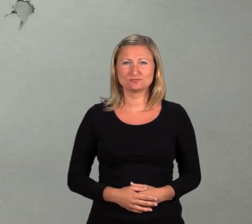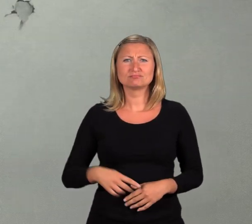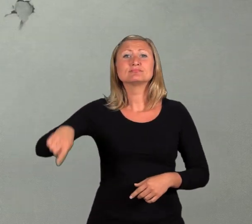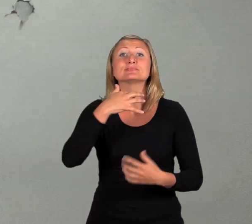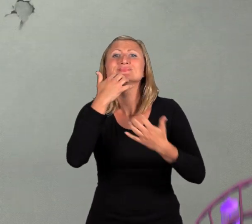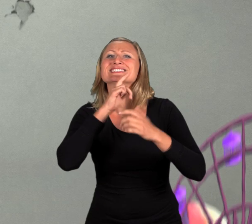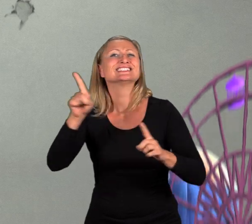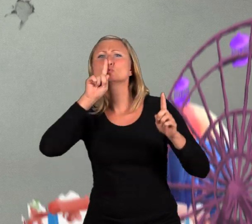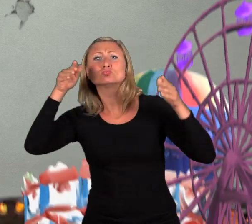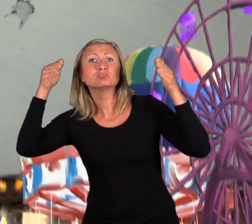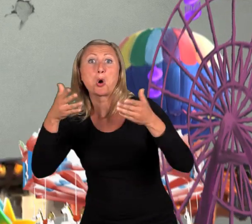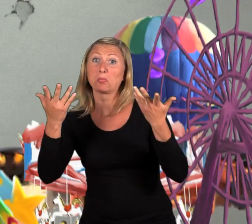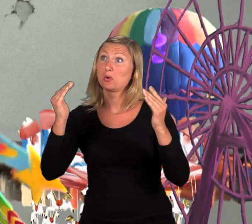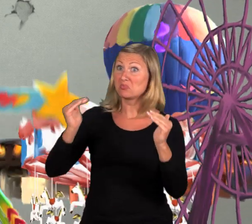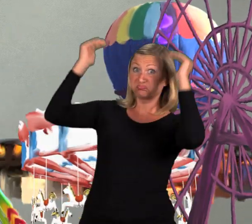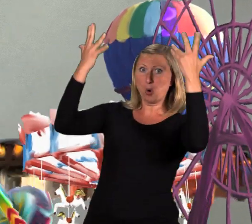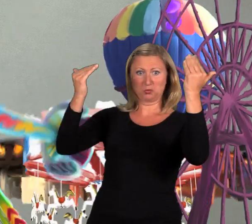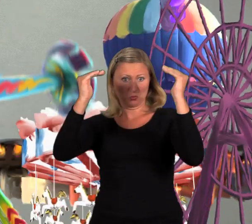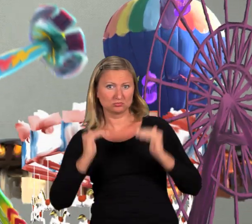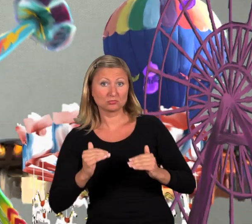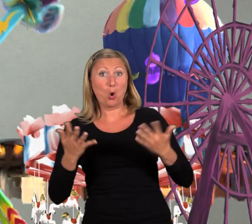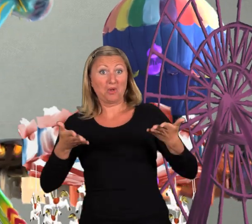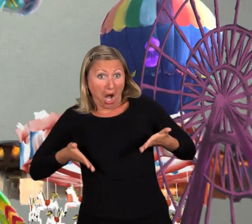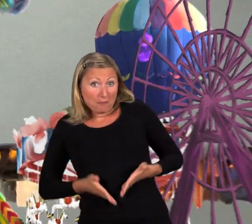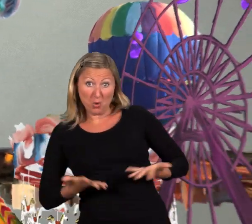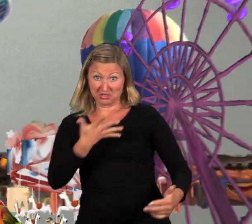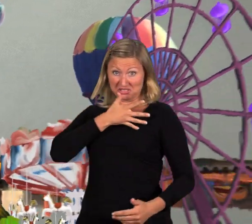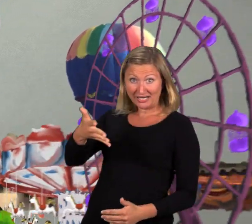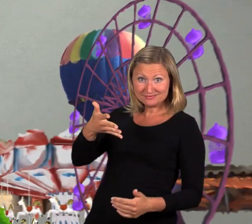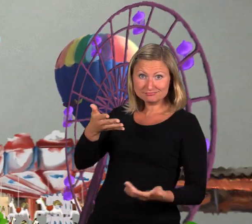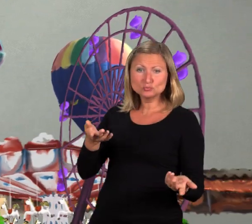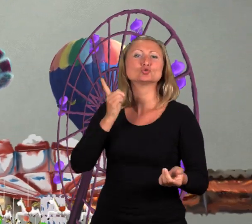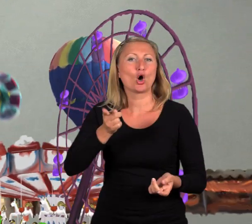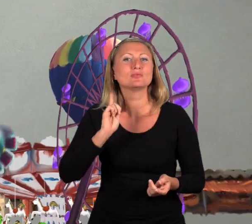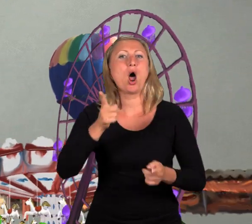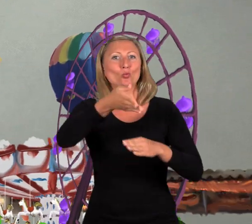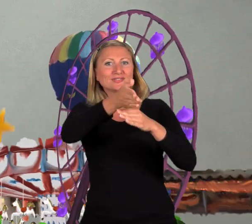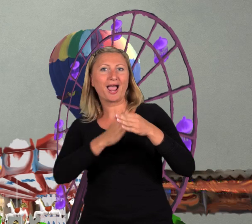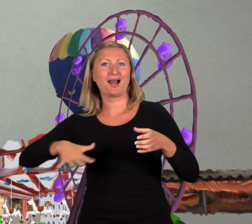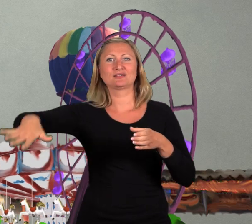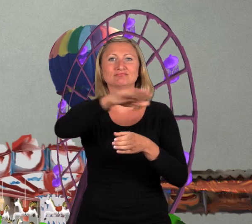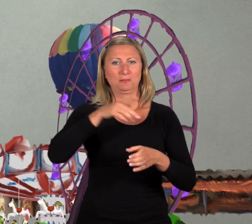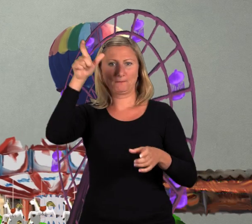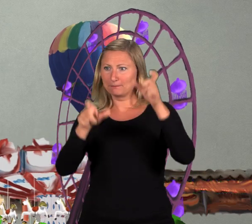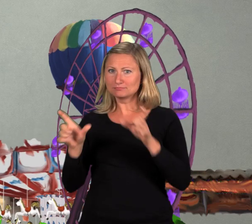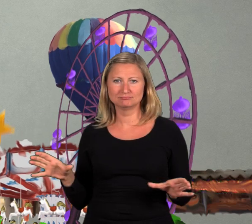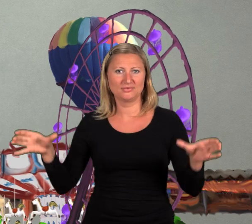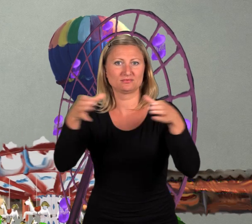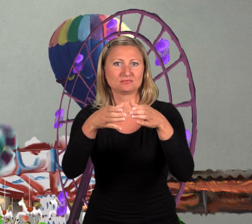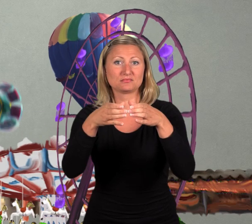Wir reden nicht mehr nur von oben und unten Arm und reich Sondern auch von denen, die Teil unseres